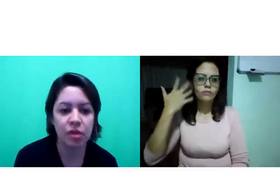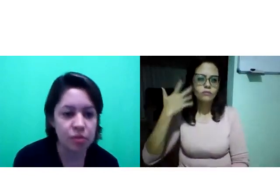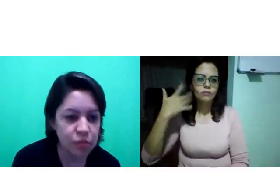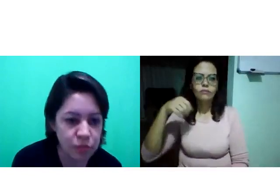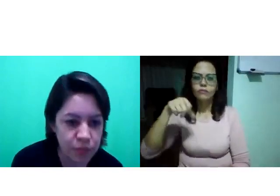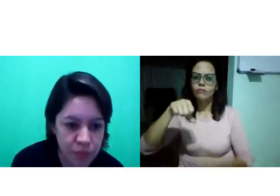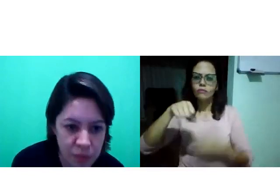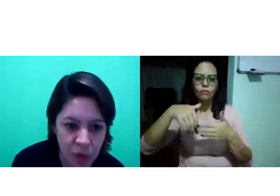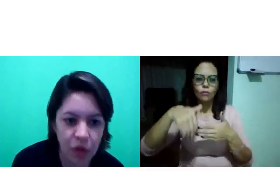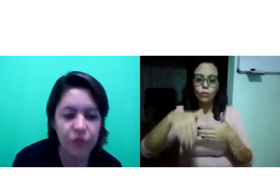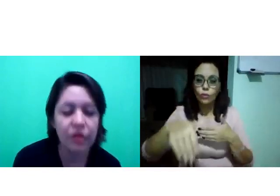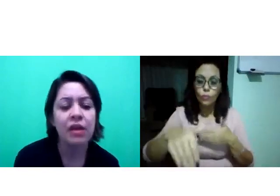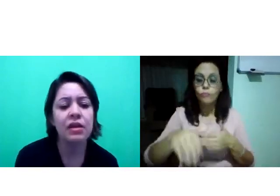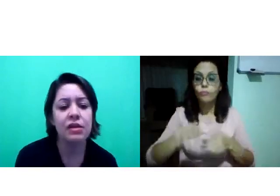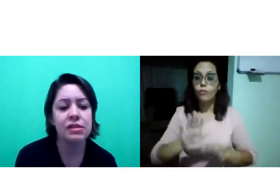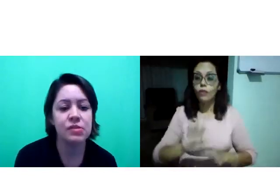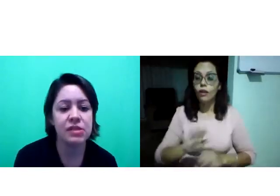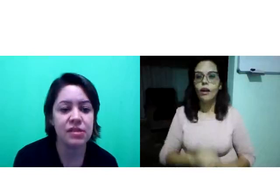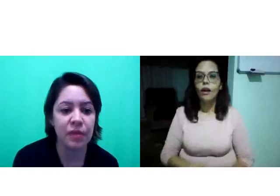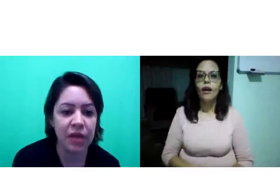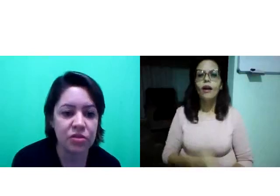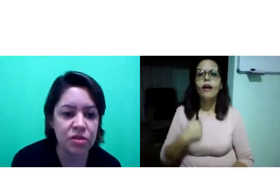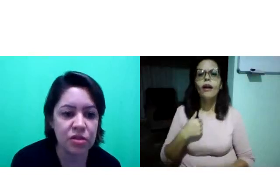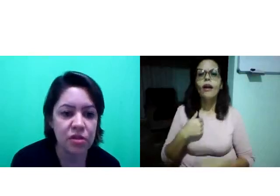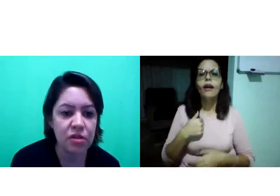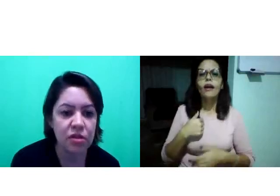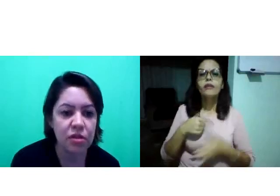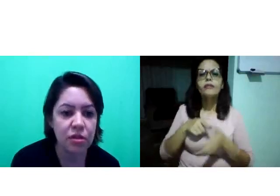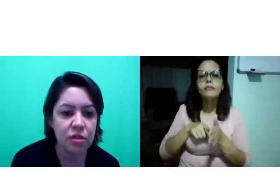oito, nove, e assim sucessivamente.